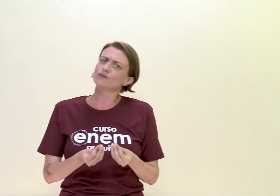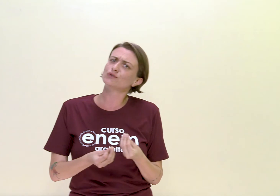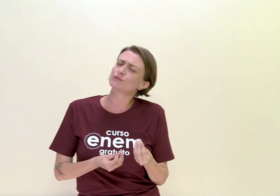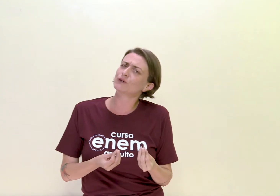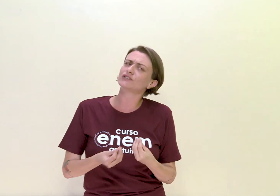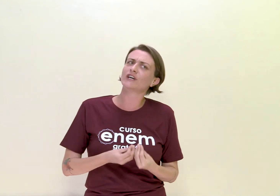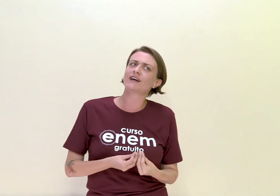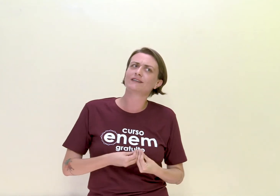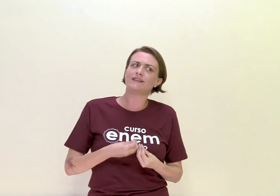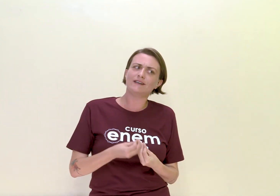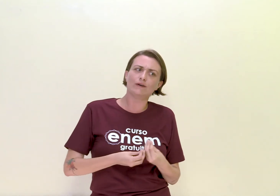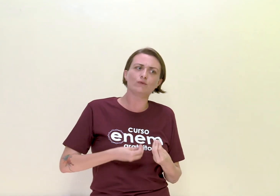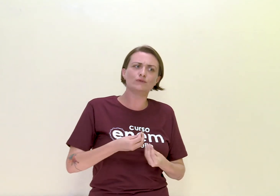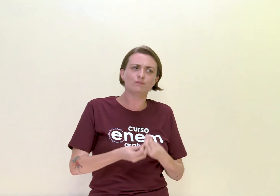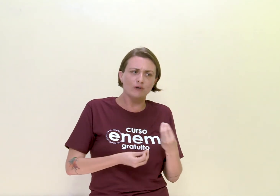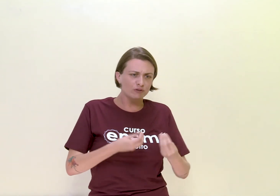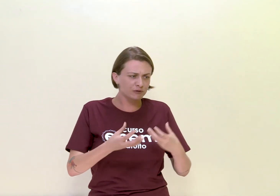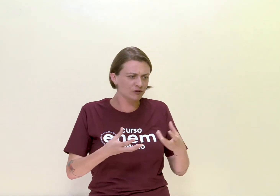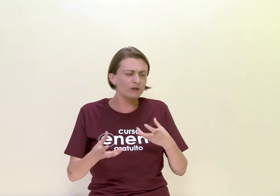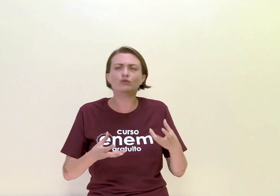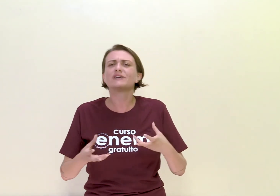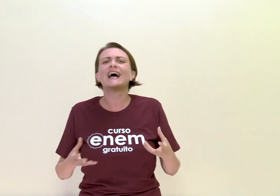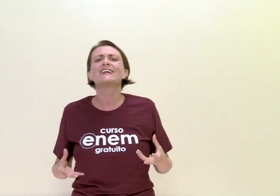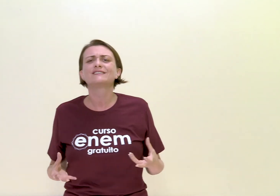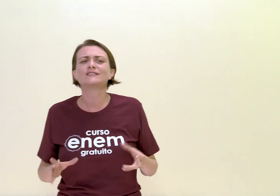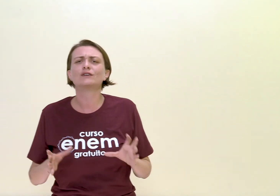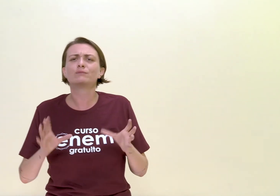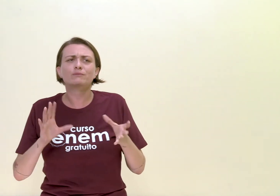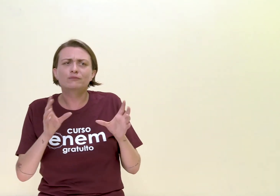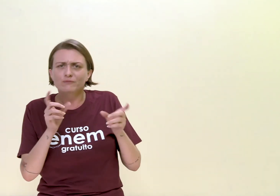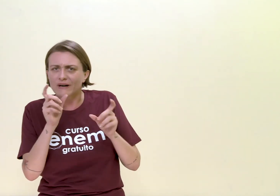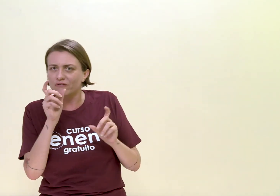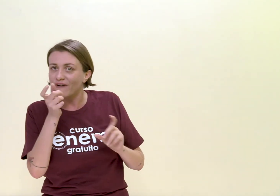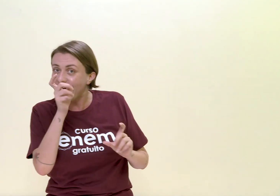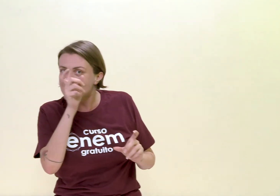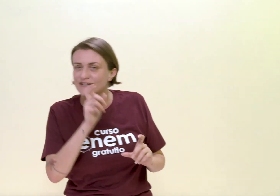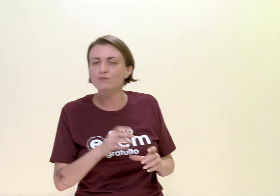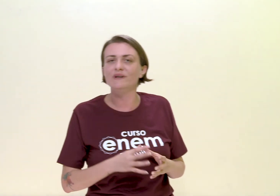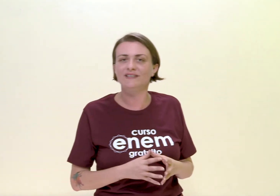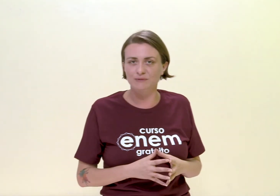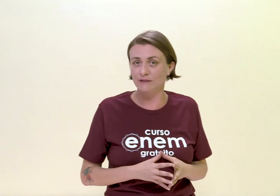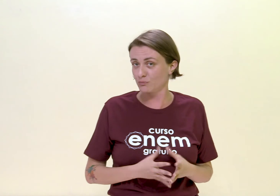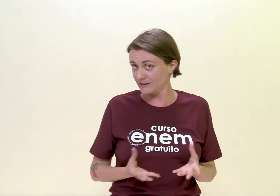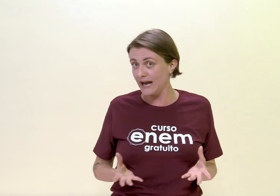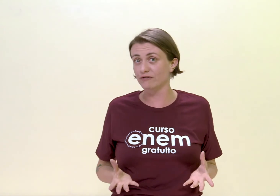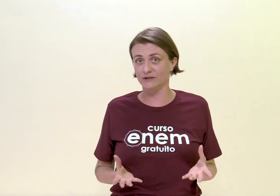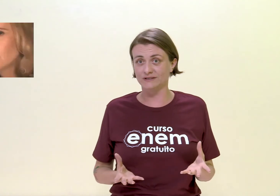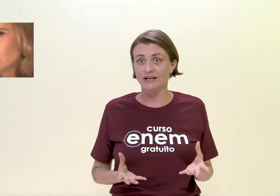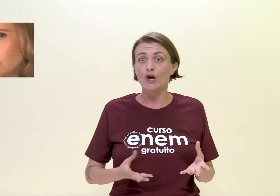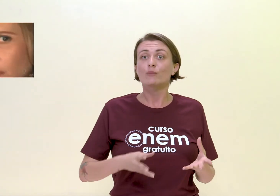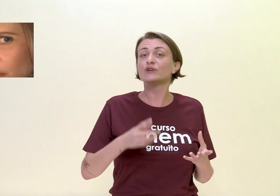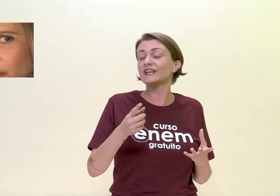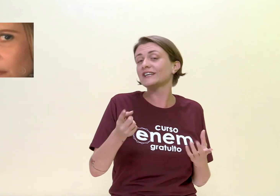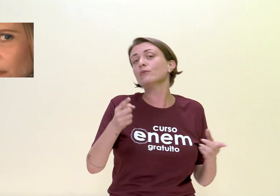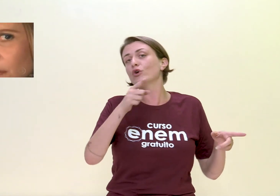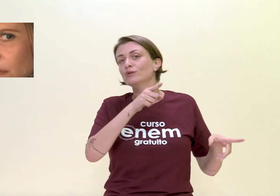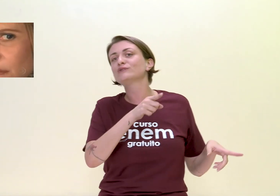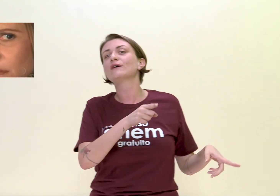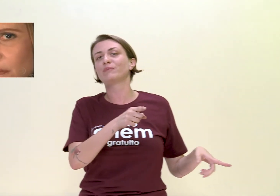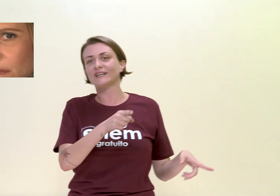costumo achar que algumas pessoas meio autoritárias, às vezes, têm uma falha de percepção de metáforas, porque ele demorou um tempo para